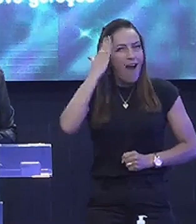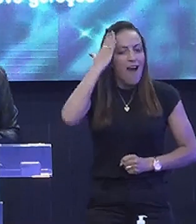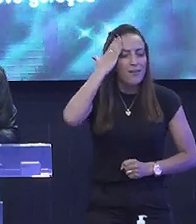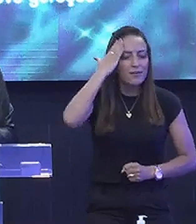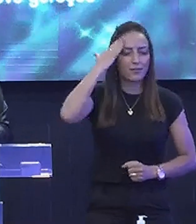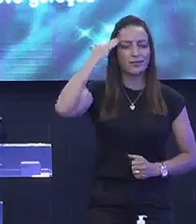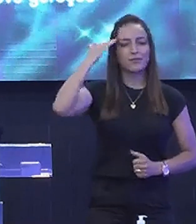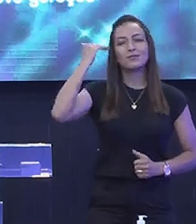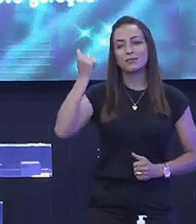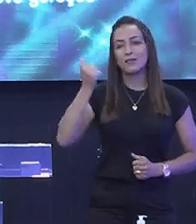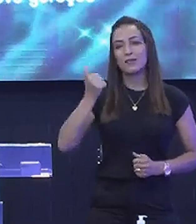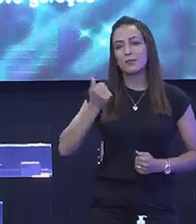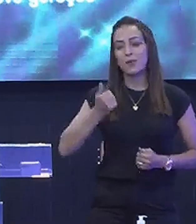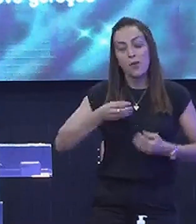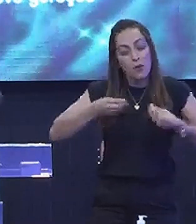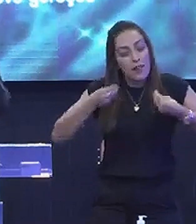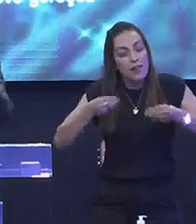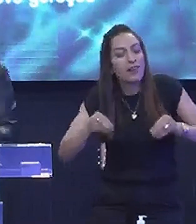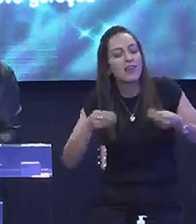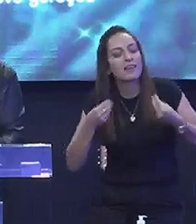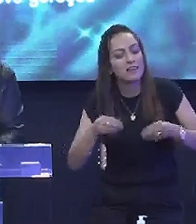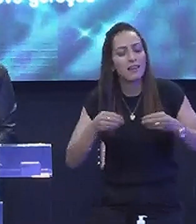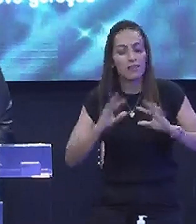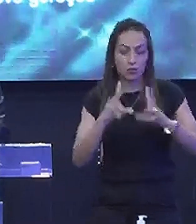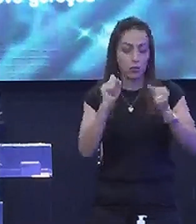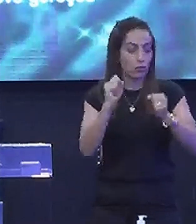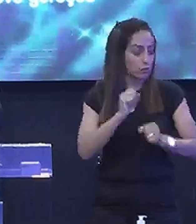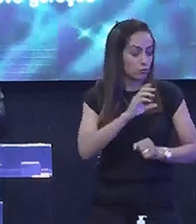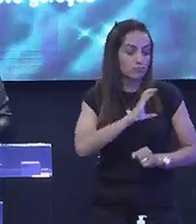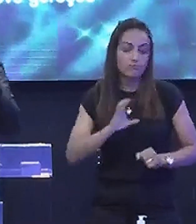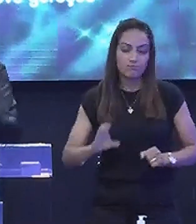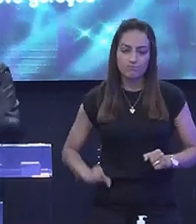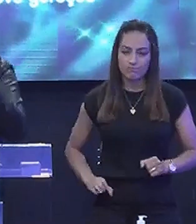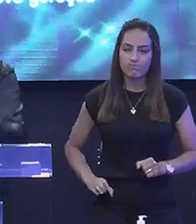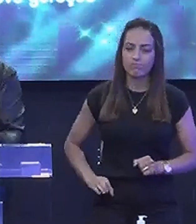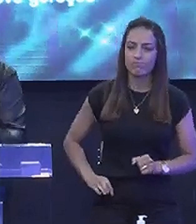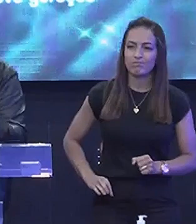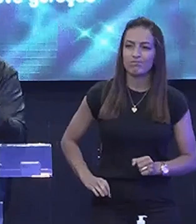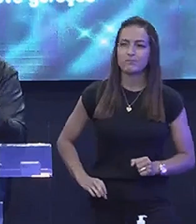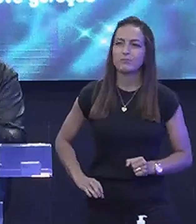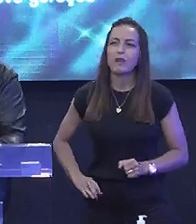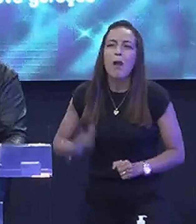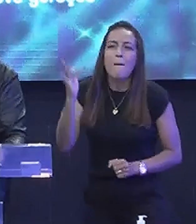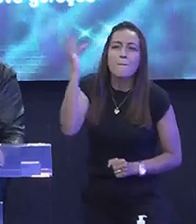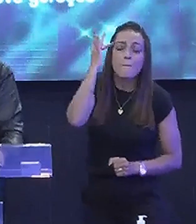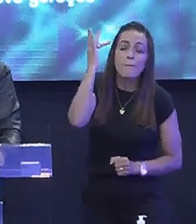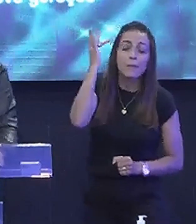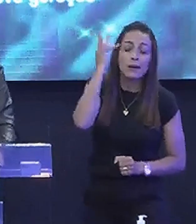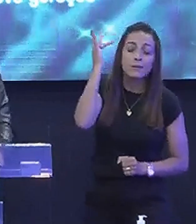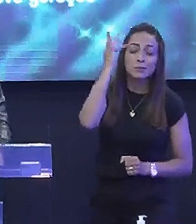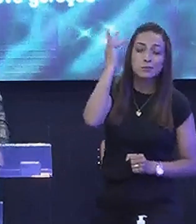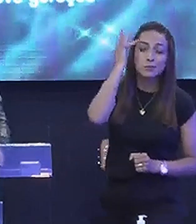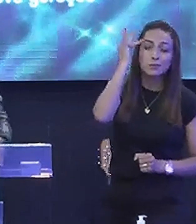Todo cristão Genuinamente maduro